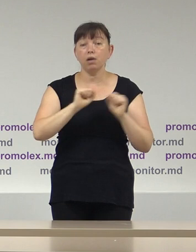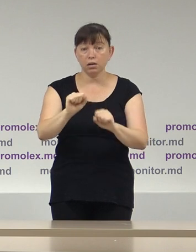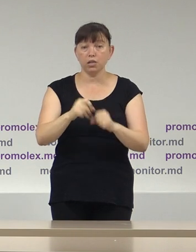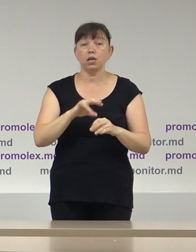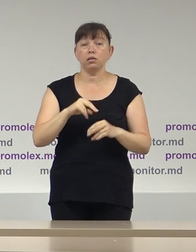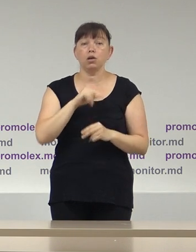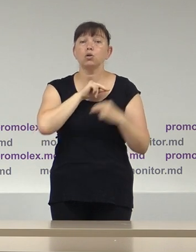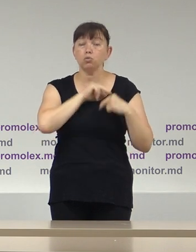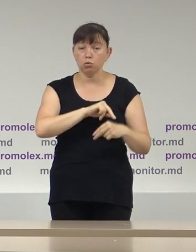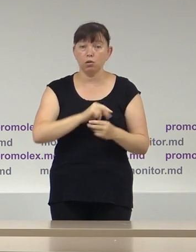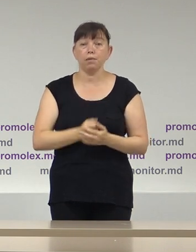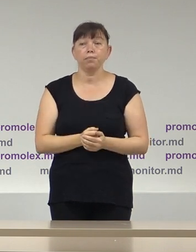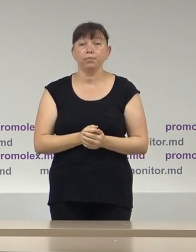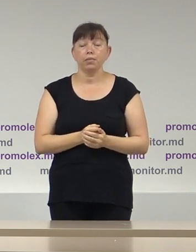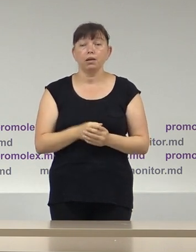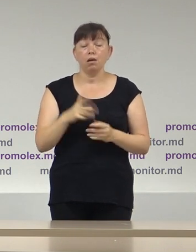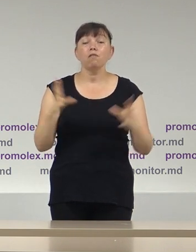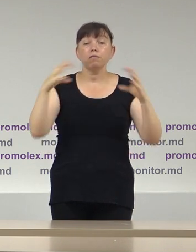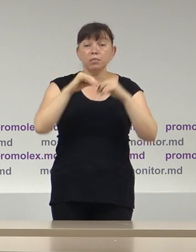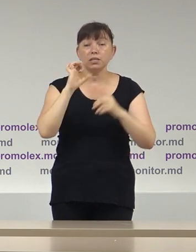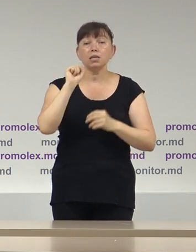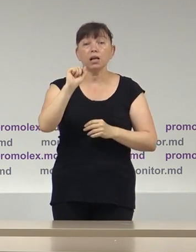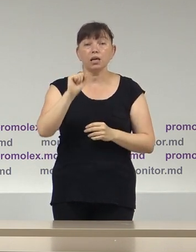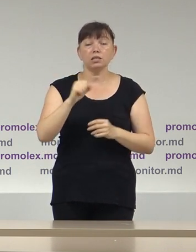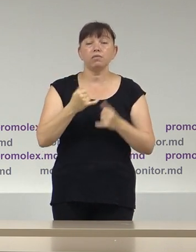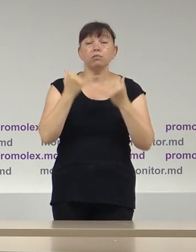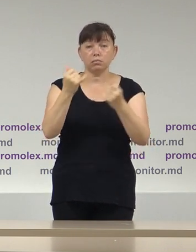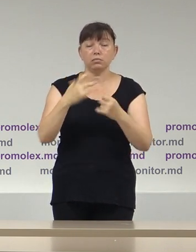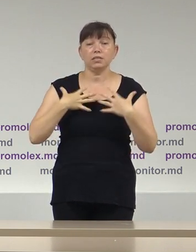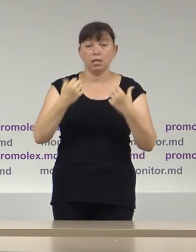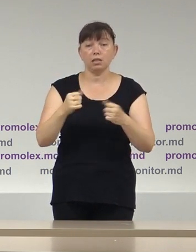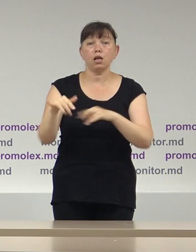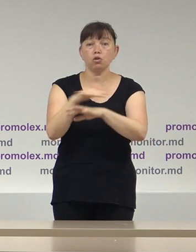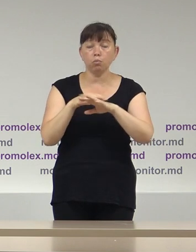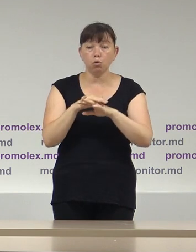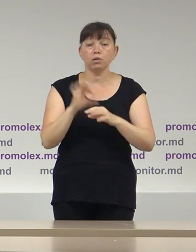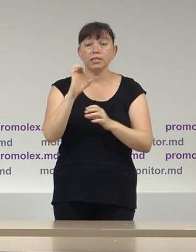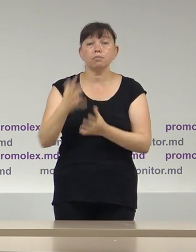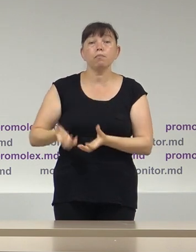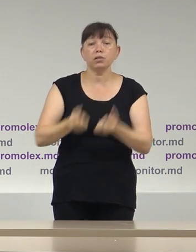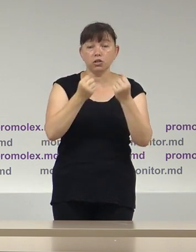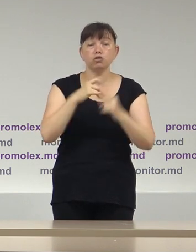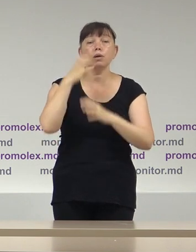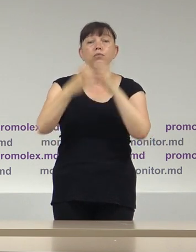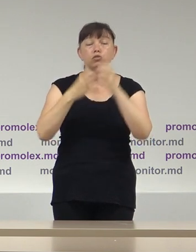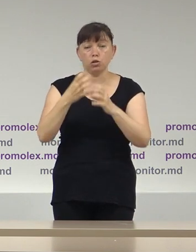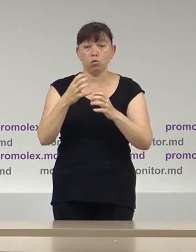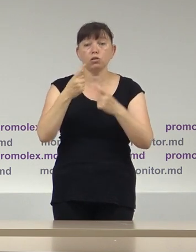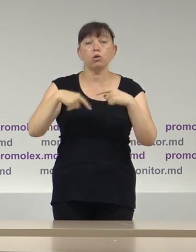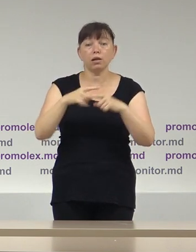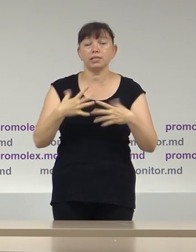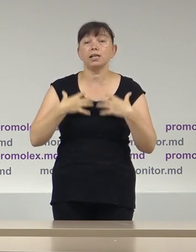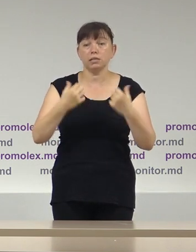Muncii, Protecției și Protecției Sociale, în comun cu Agenția Națională pentru Sănătate Publică și cu suport Organizației Mondiale Sănătății,